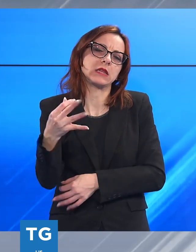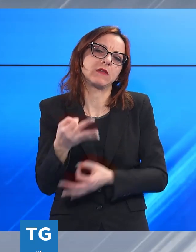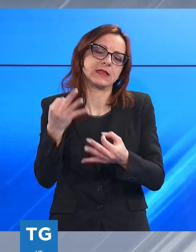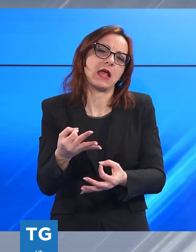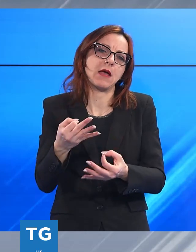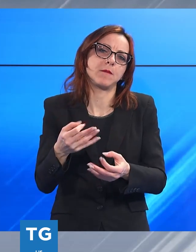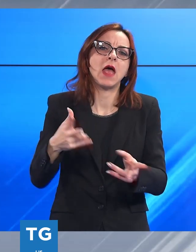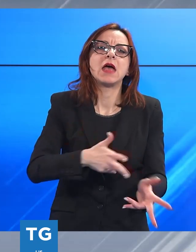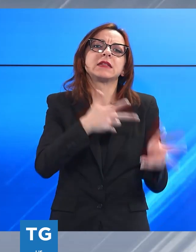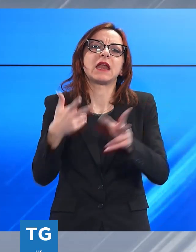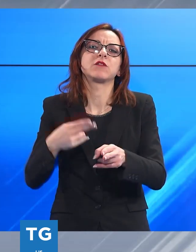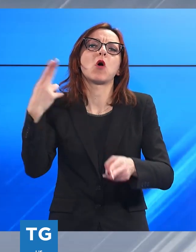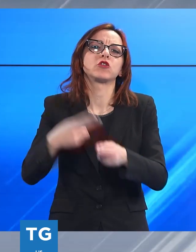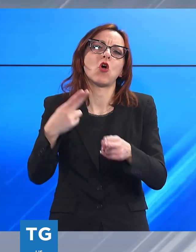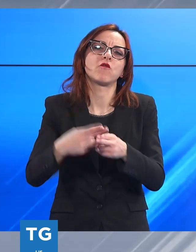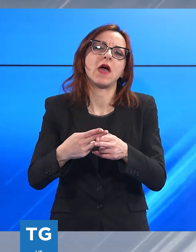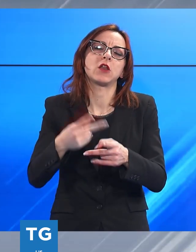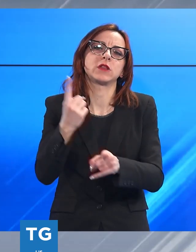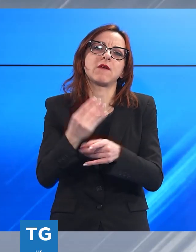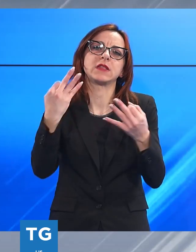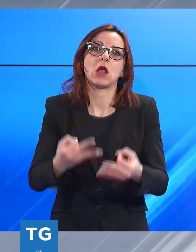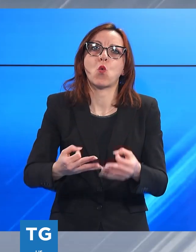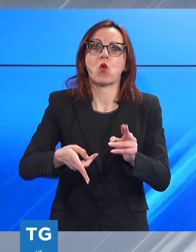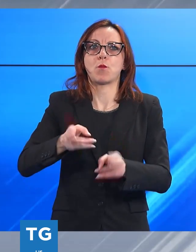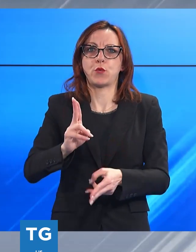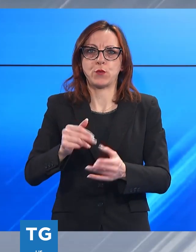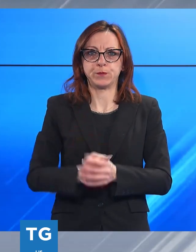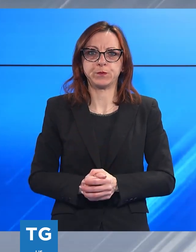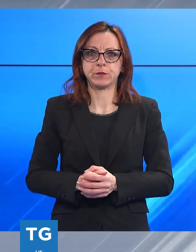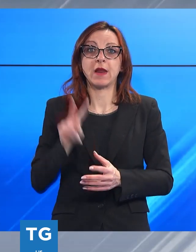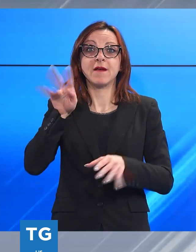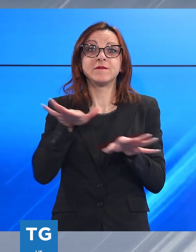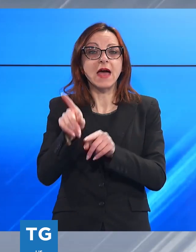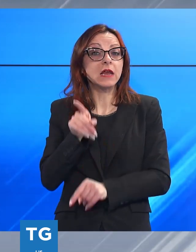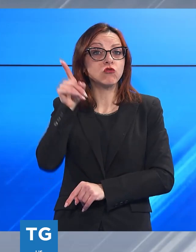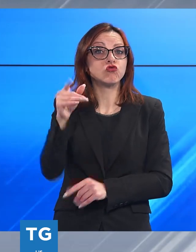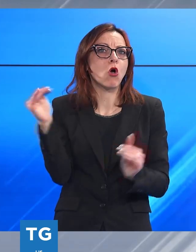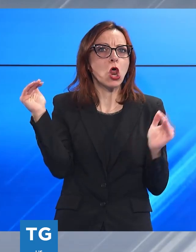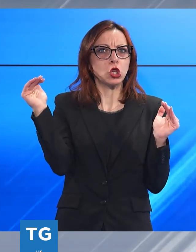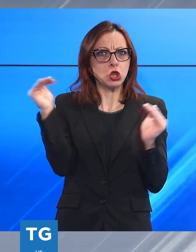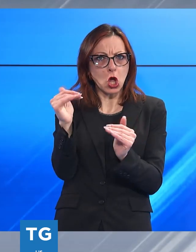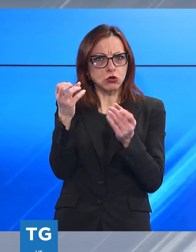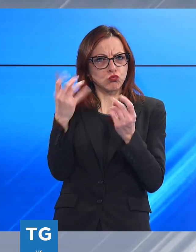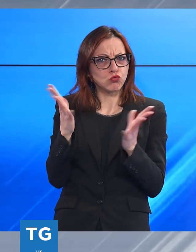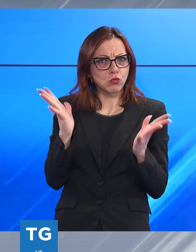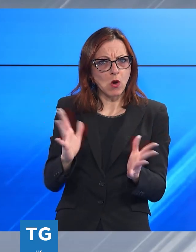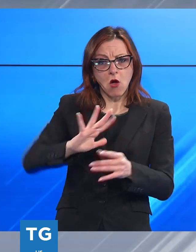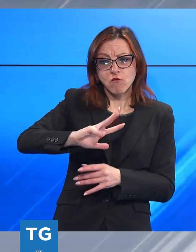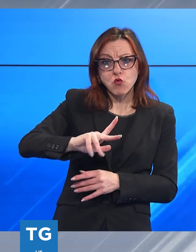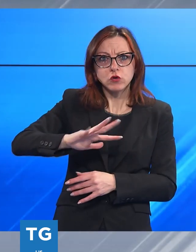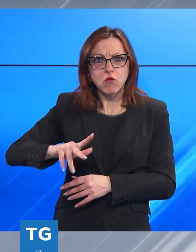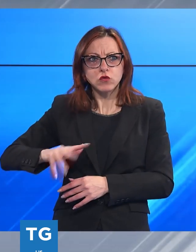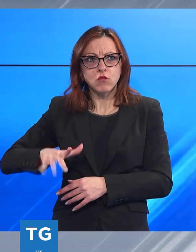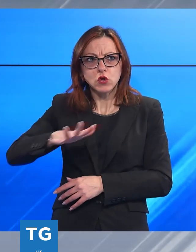trasporto su ferro. Ci spostiamo adesso a Viareggio perché durante la notte c'è stato un raid di furti nella zona